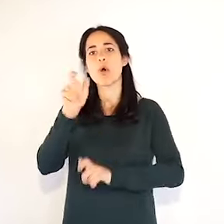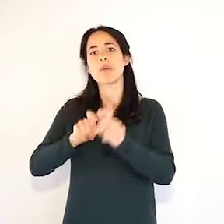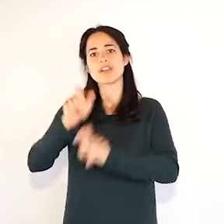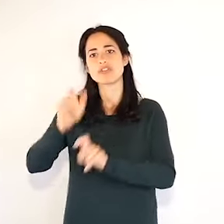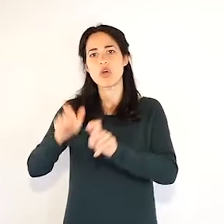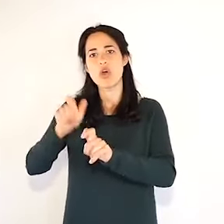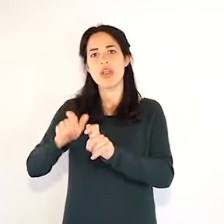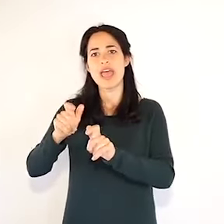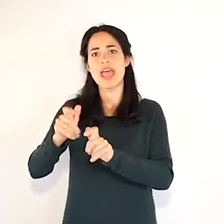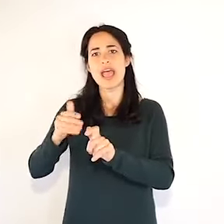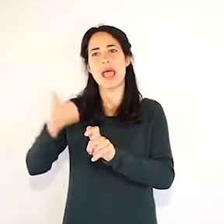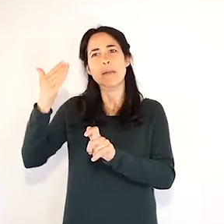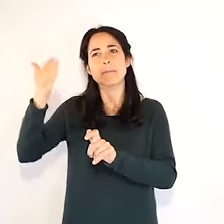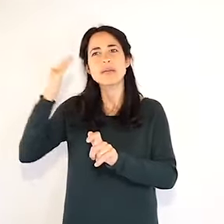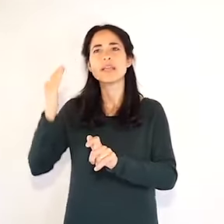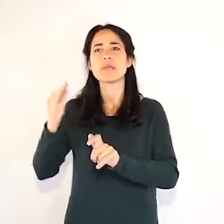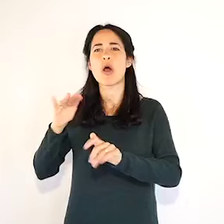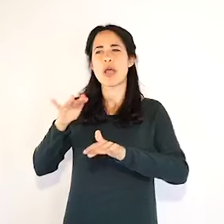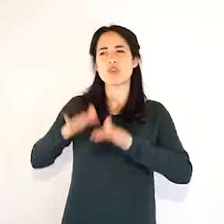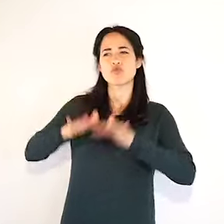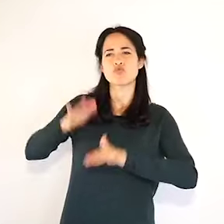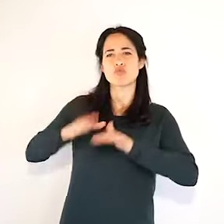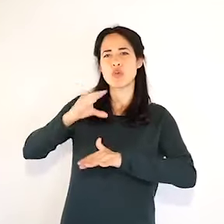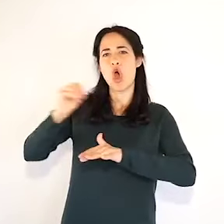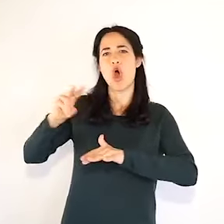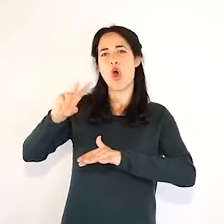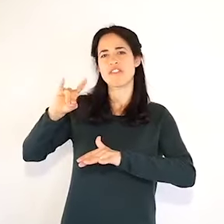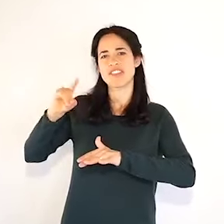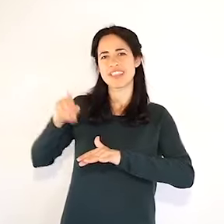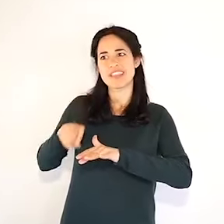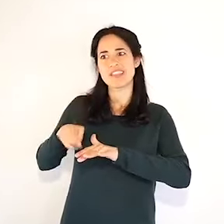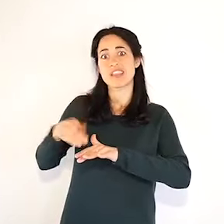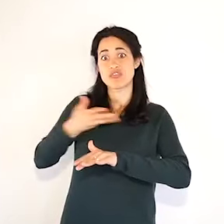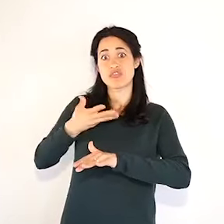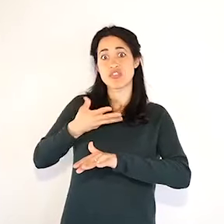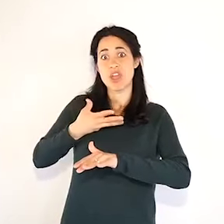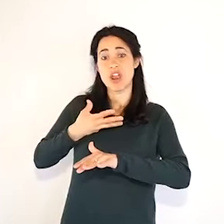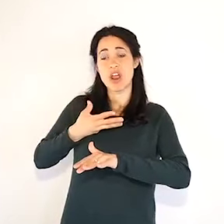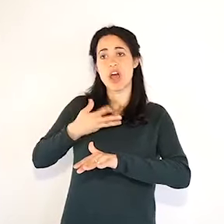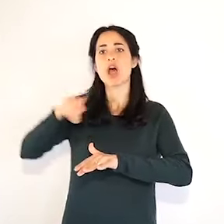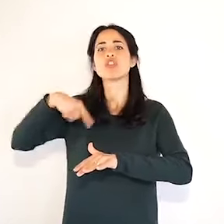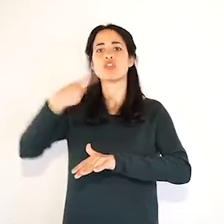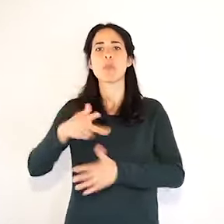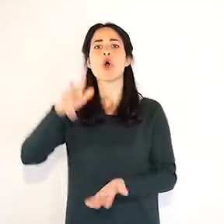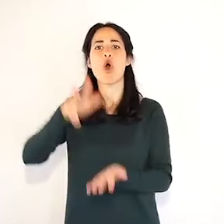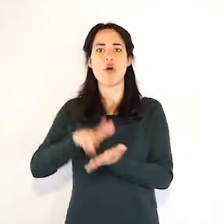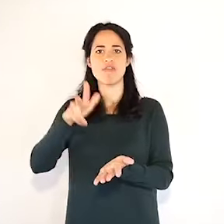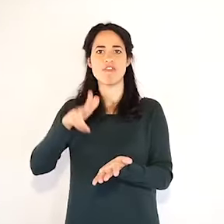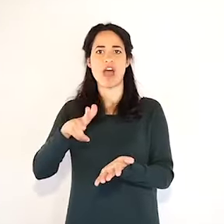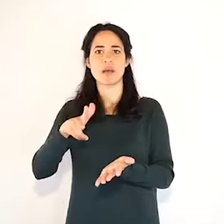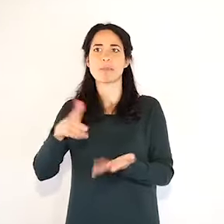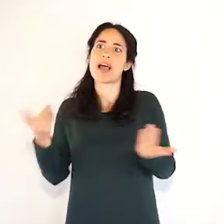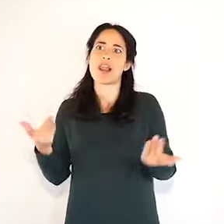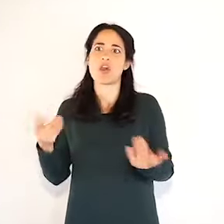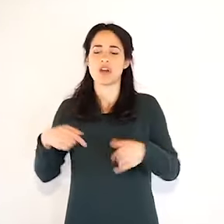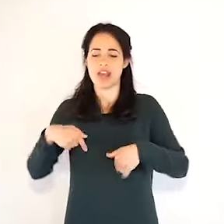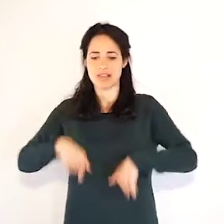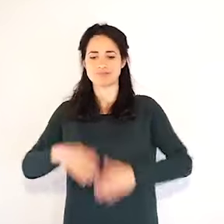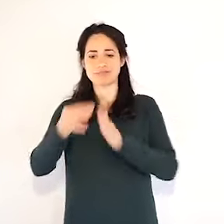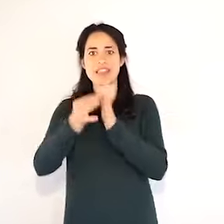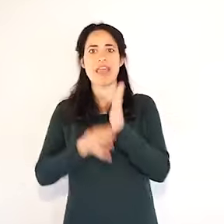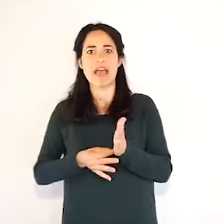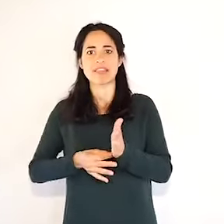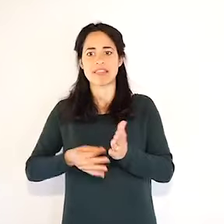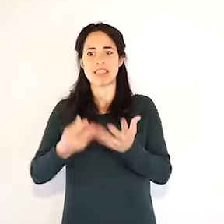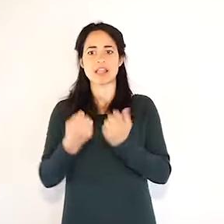classificate come Covid soltanto nel momento in cui arriva la conferma diagnostica e questo può